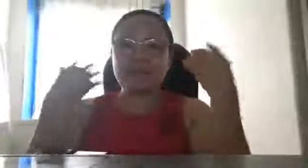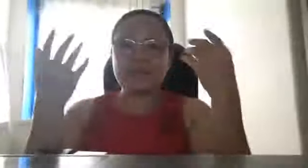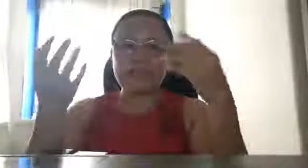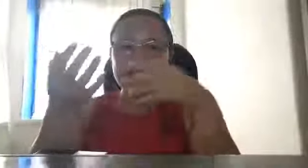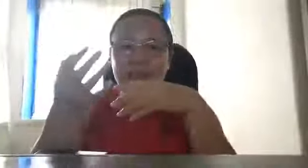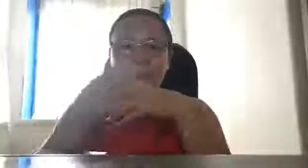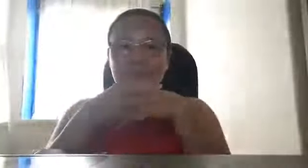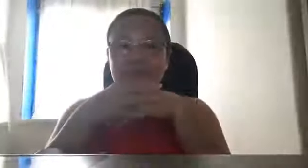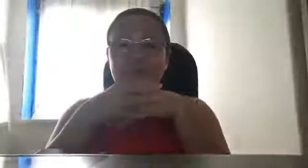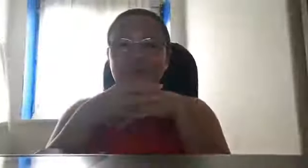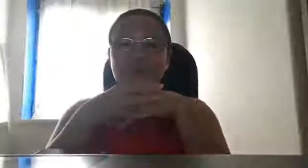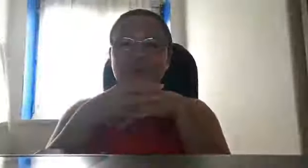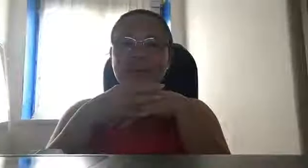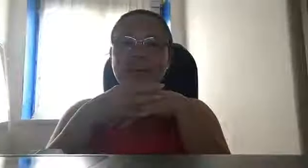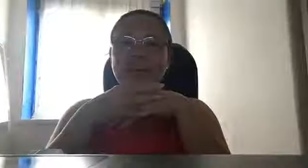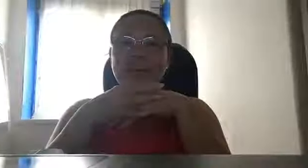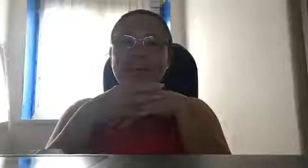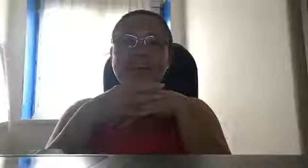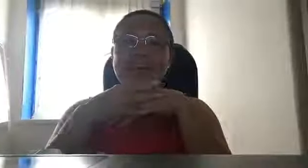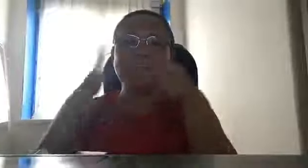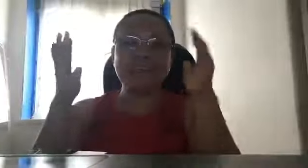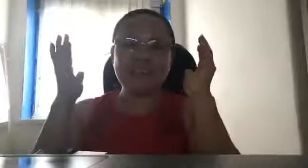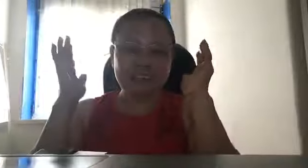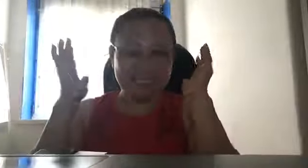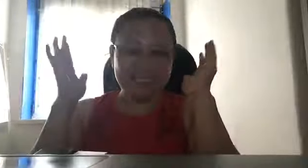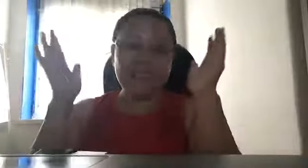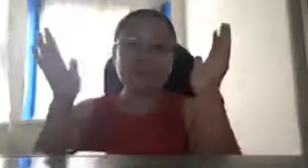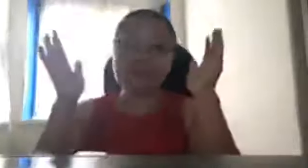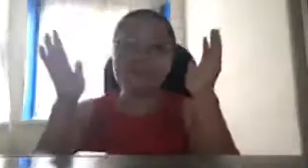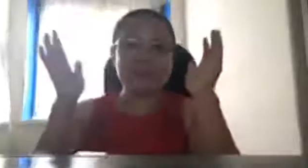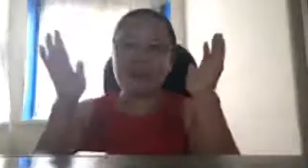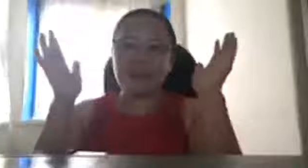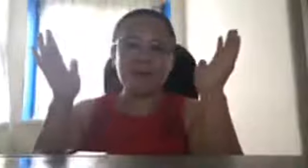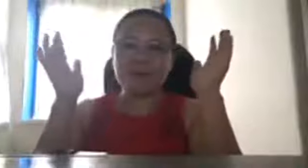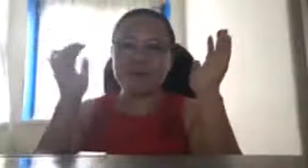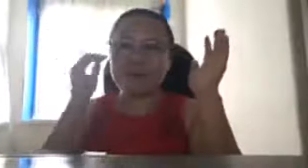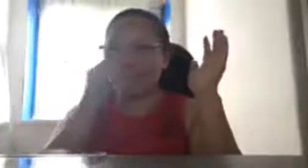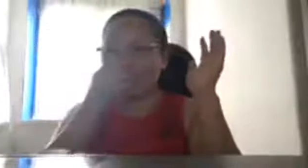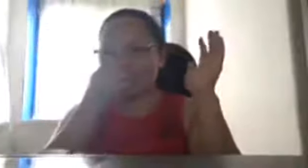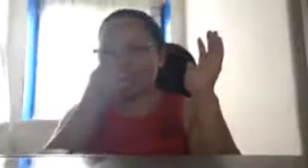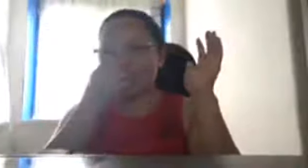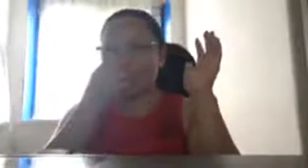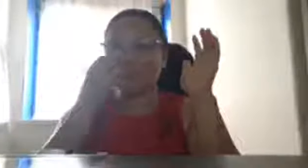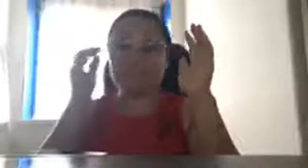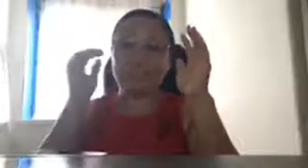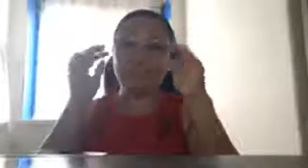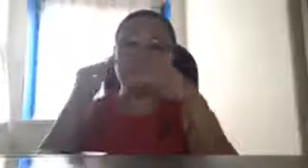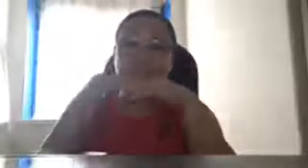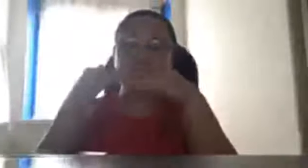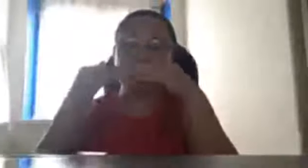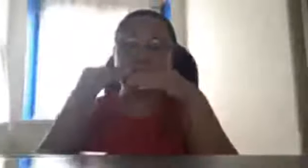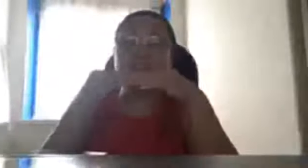makarating ng mundo, I gotta, say the word, the whole word, but I don't want to, my citizenship,